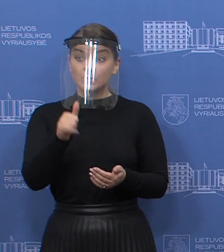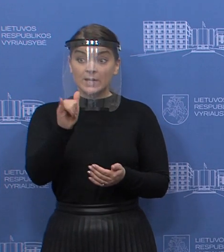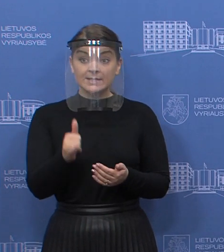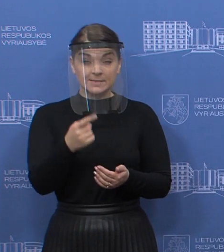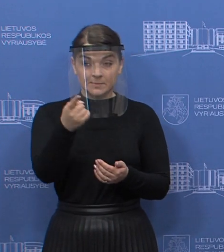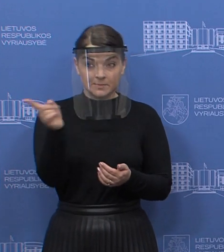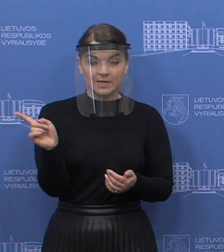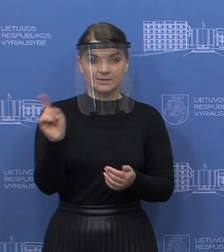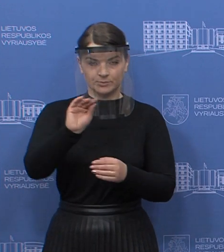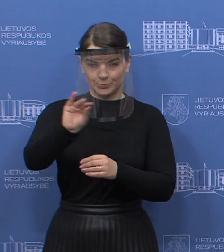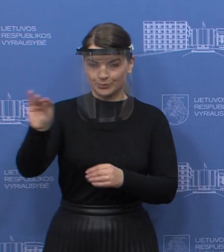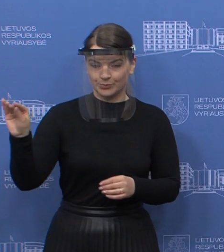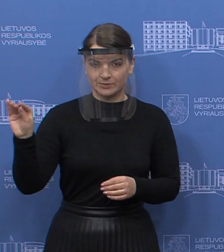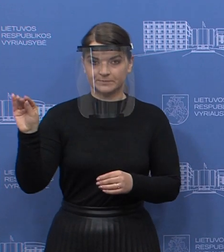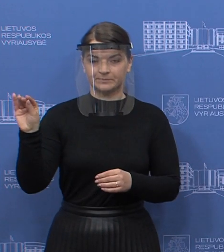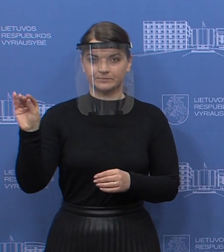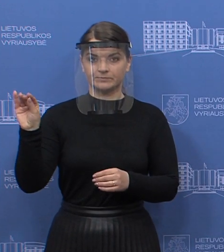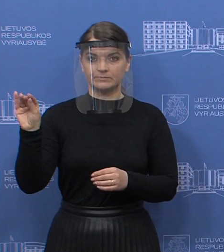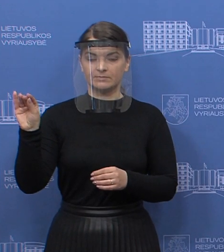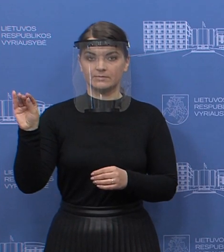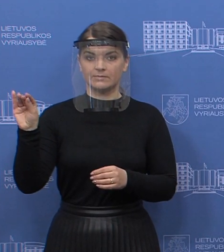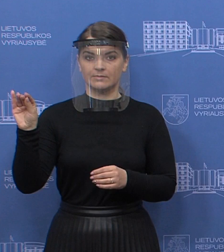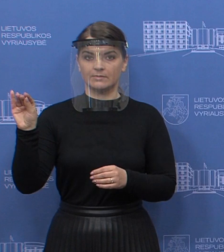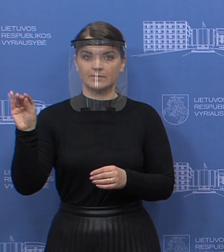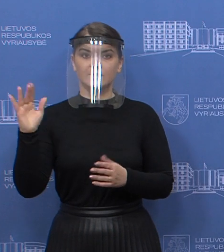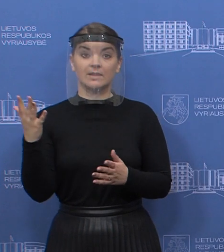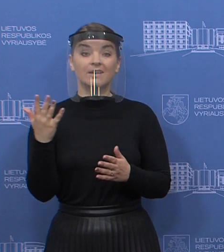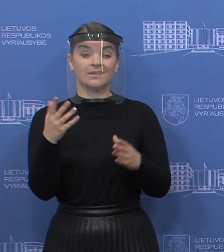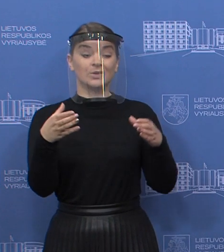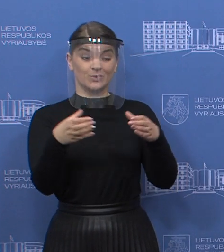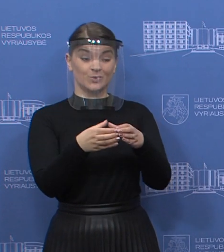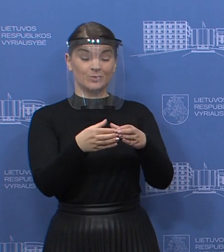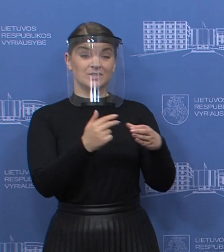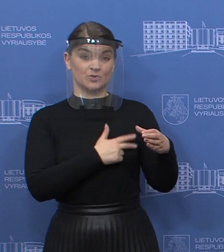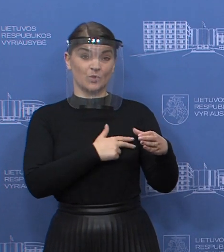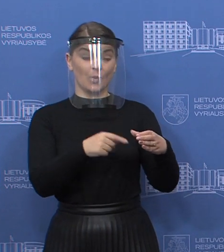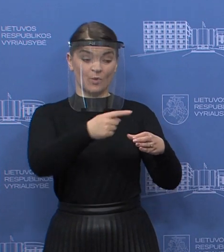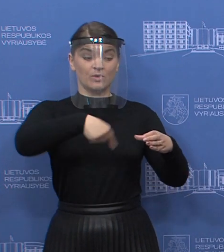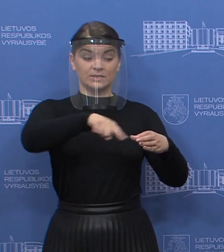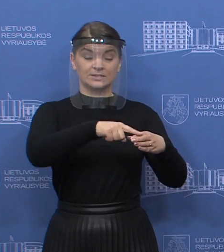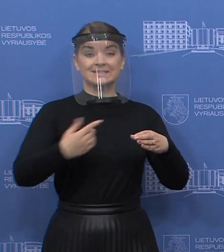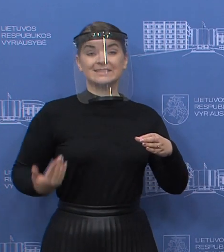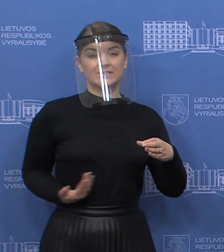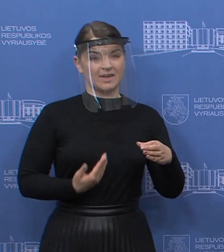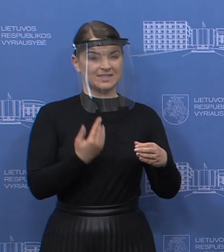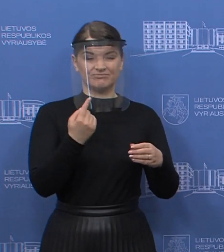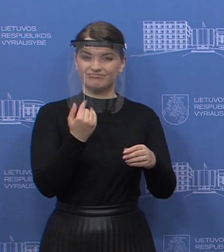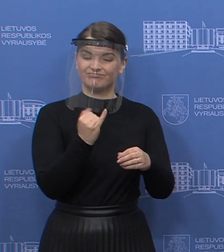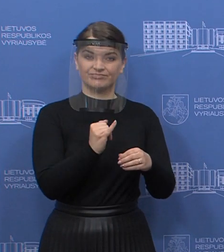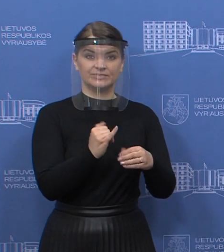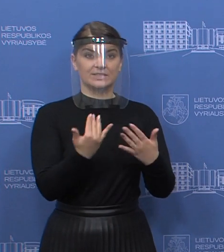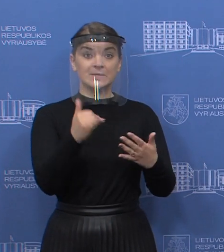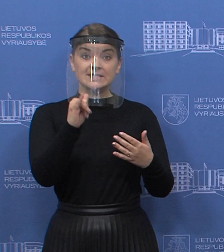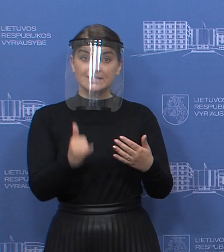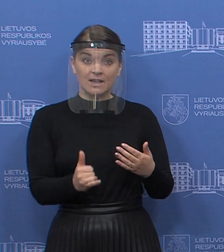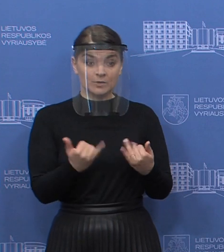ir visiems kitiems, tai yra tikrai ta socialinė grupė, kuri gyvena pakankamai sunkiai, ir dar šiom sąlygom negali,